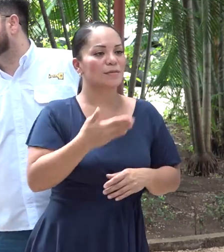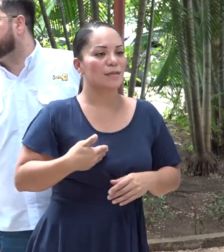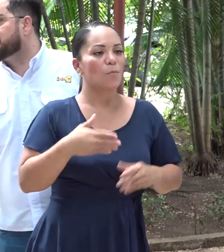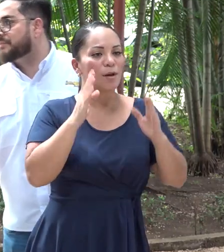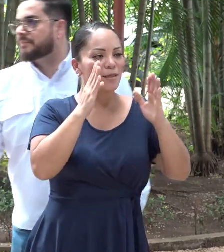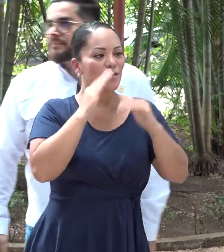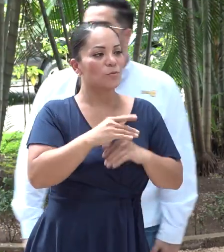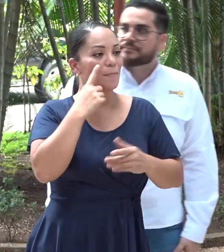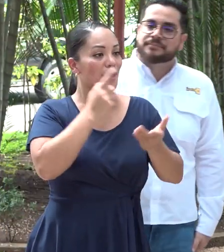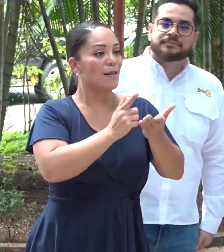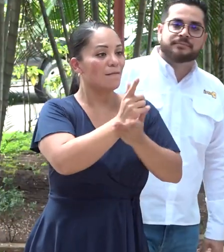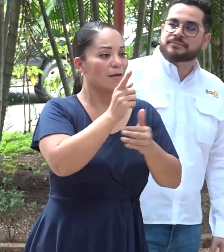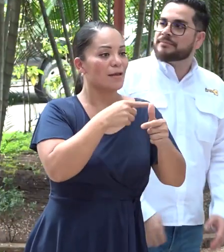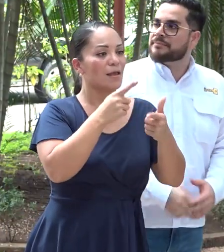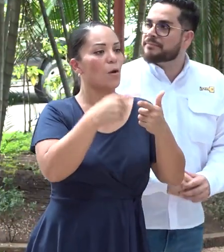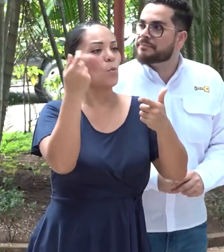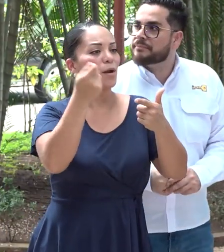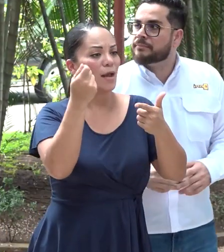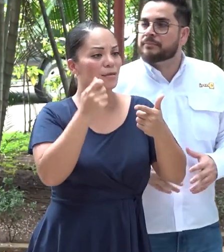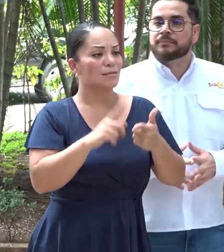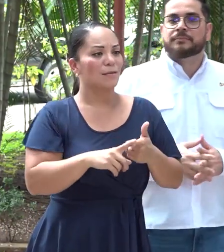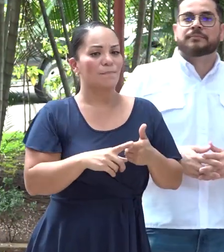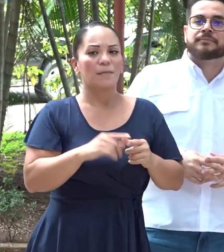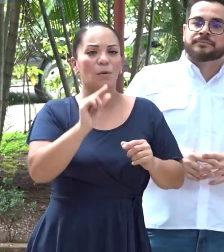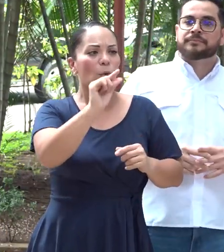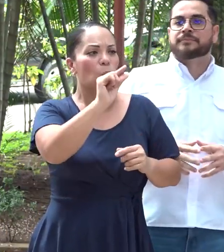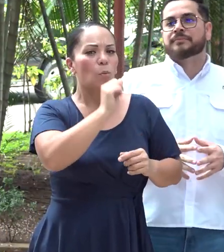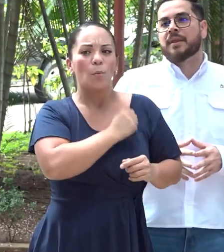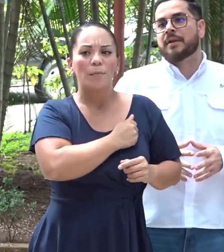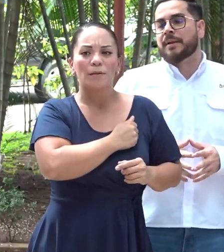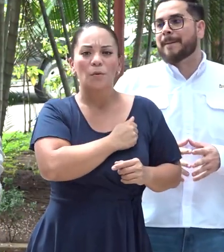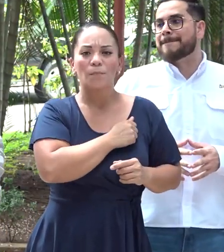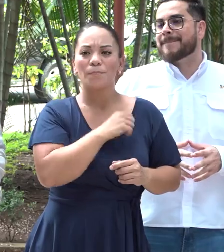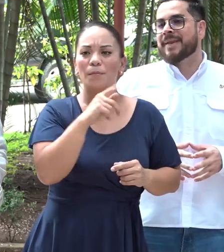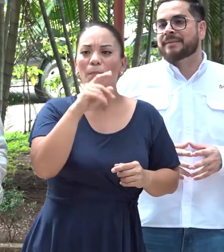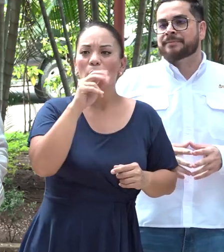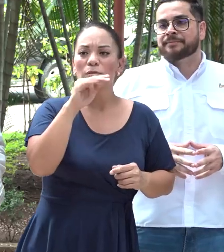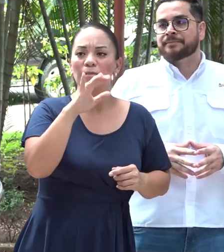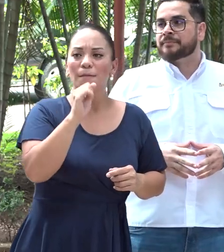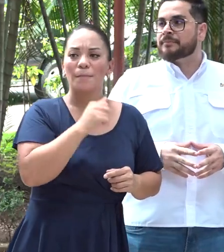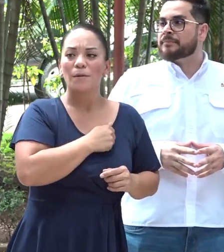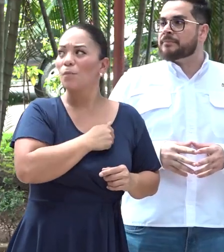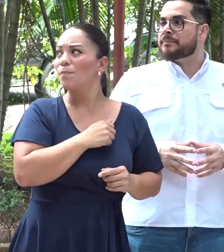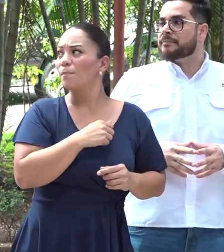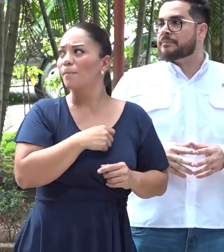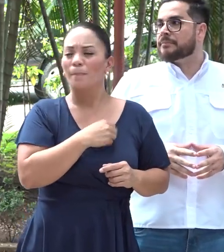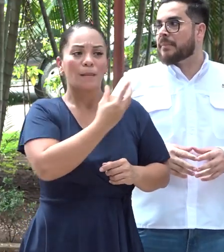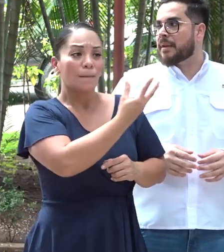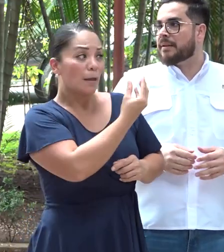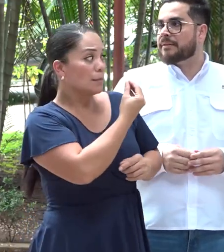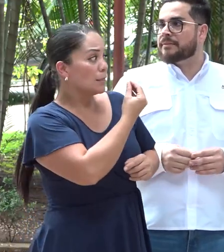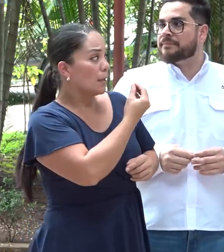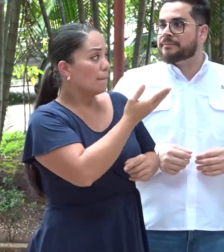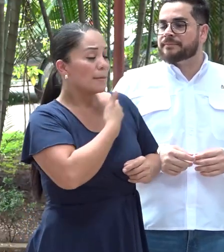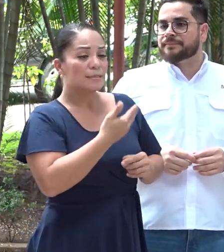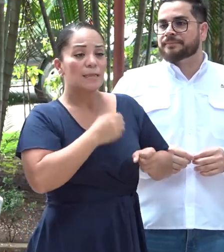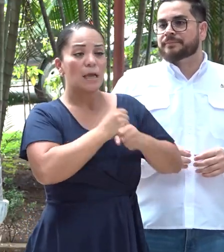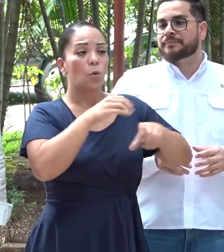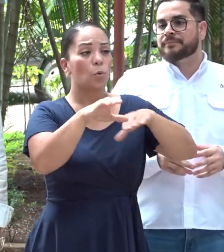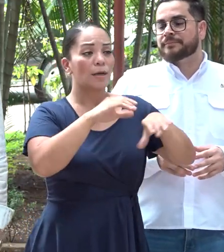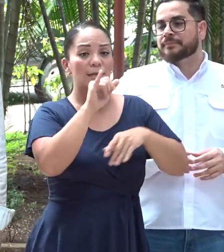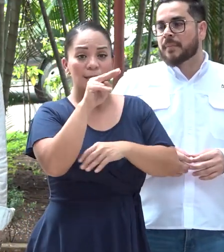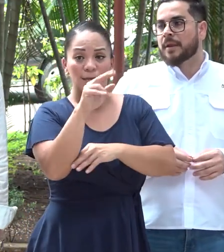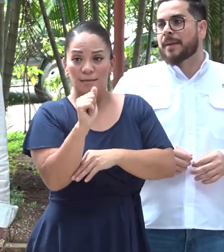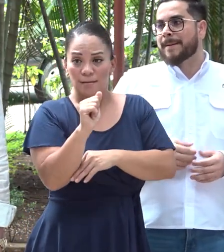El Iberia, Guanacaste, se ha vuelto... Me permite, señor Ponce, porque aquí me acaba de decir el presidente ejecutivo